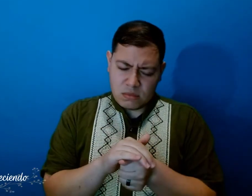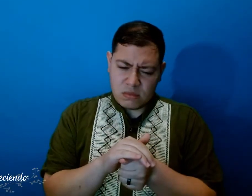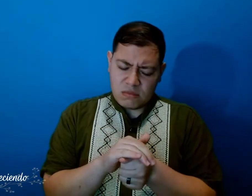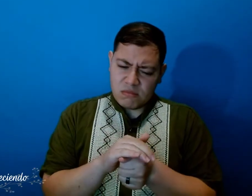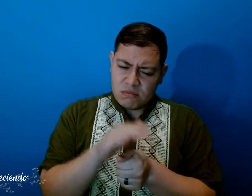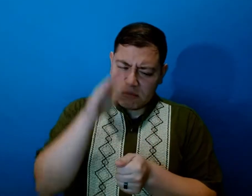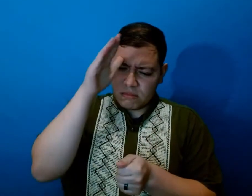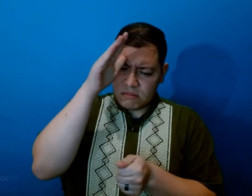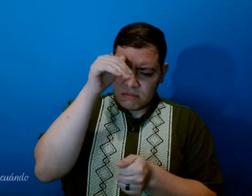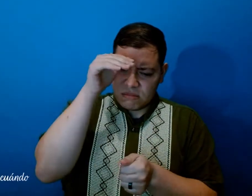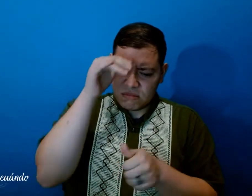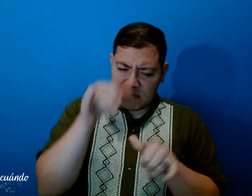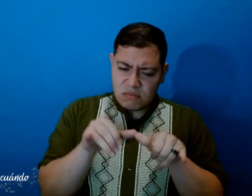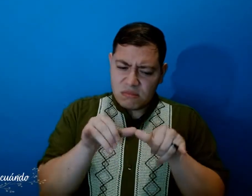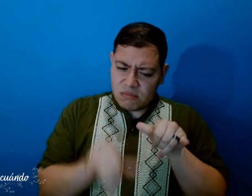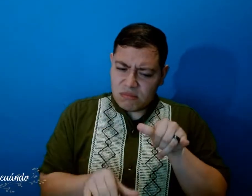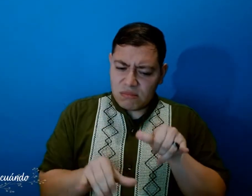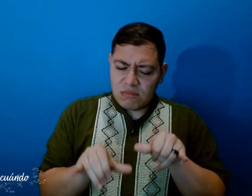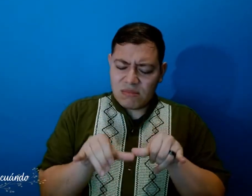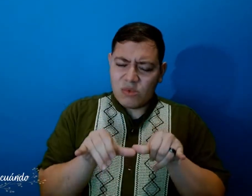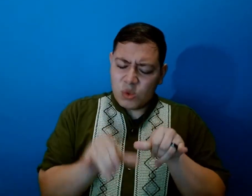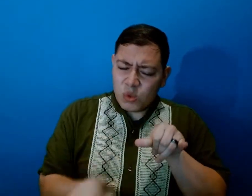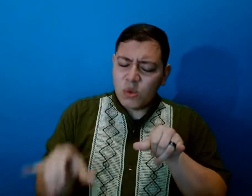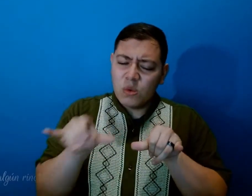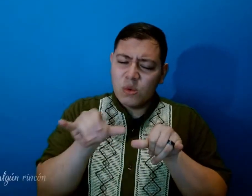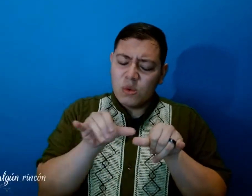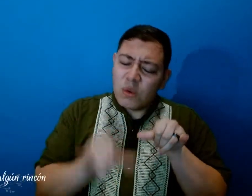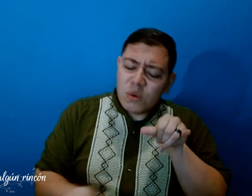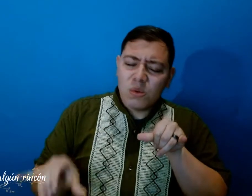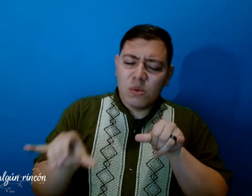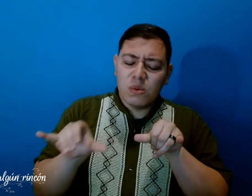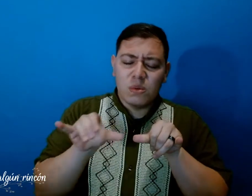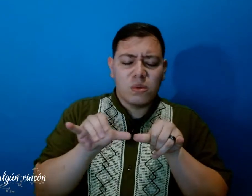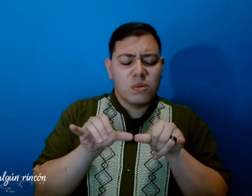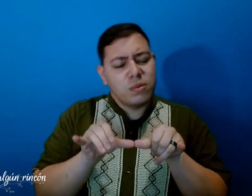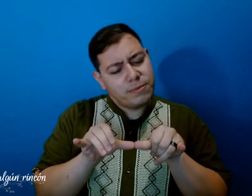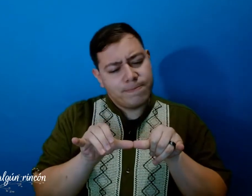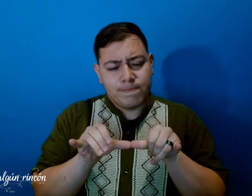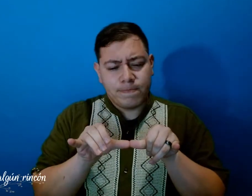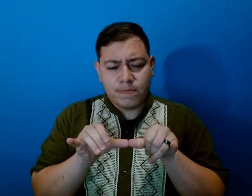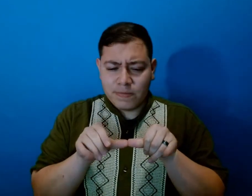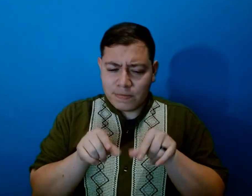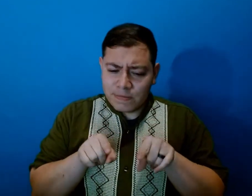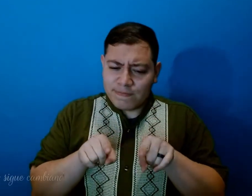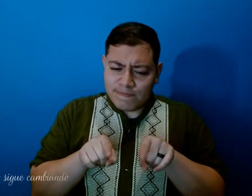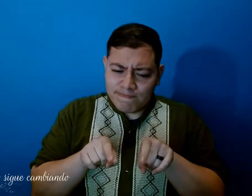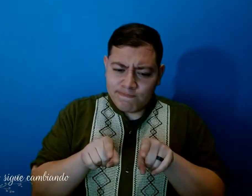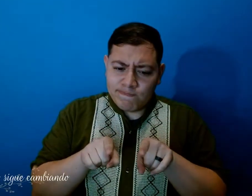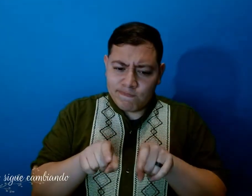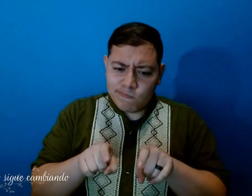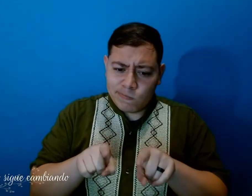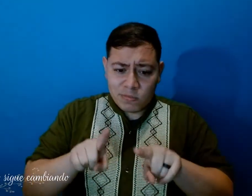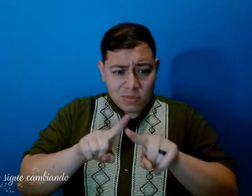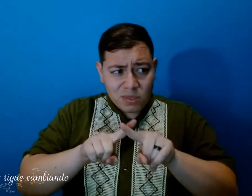no saben cuándo Buscar algún rincón El tiempo sigue cambiando,